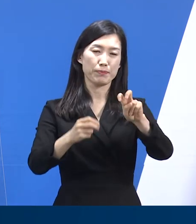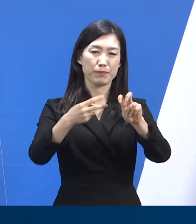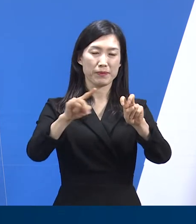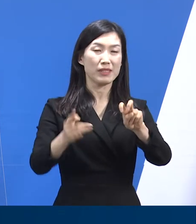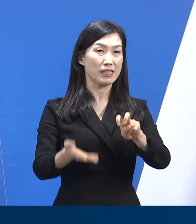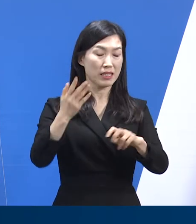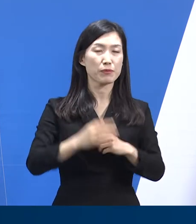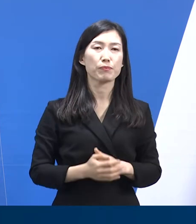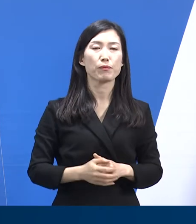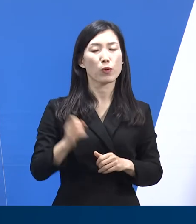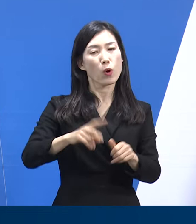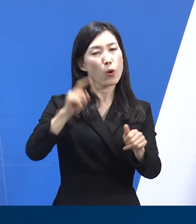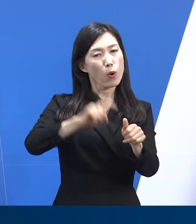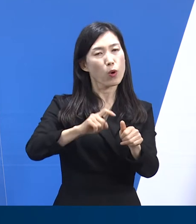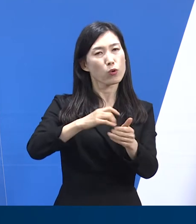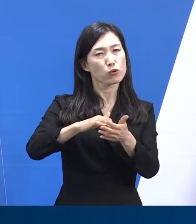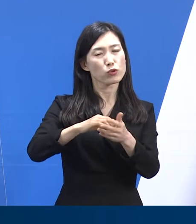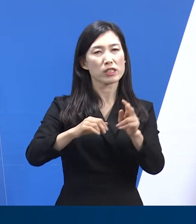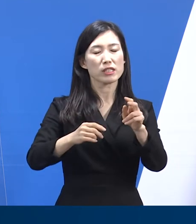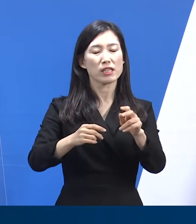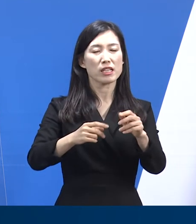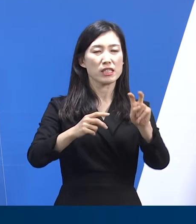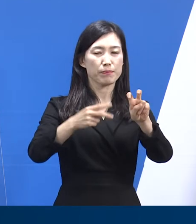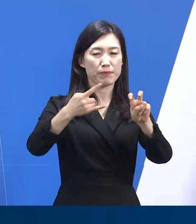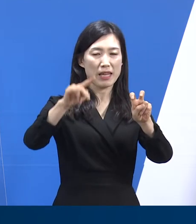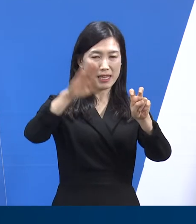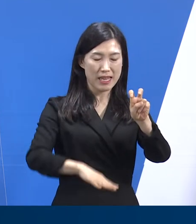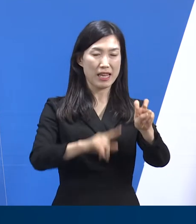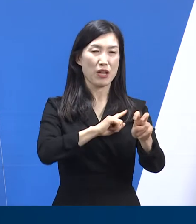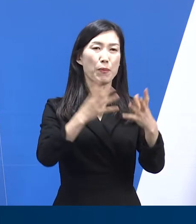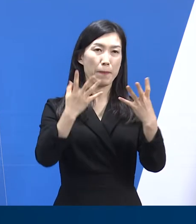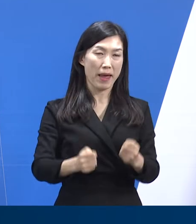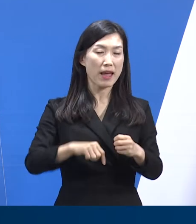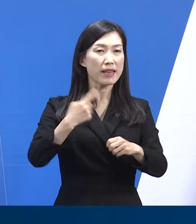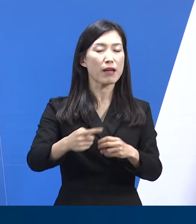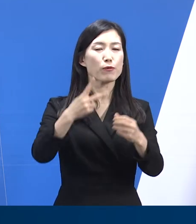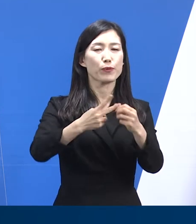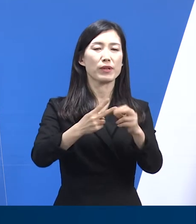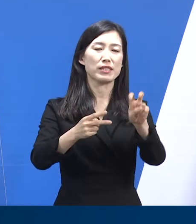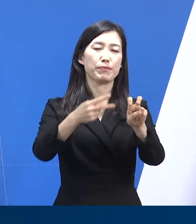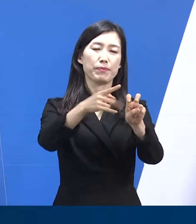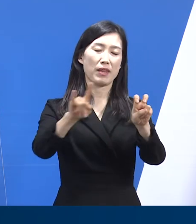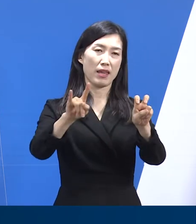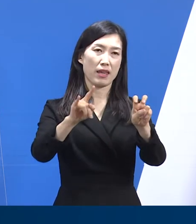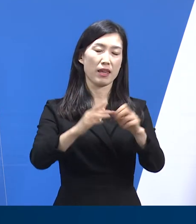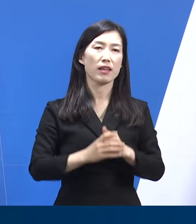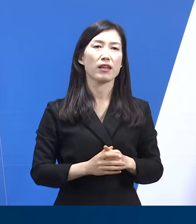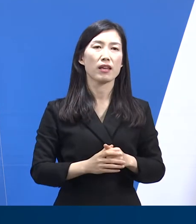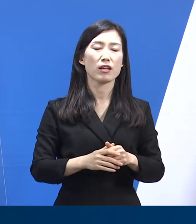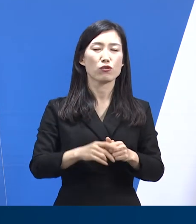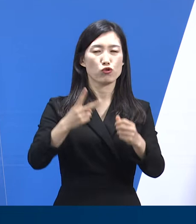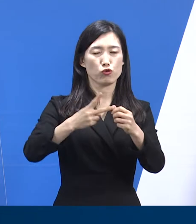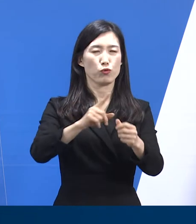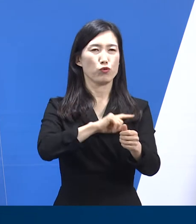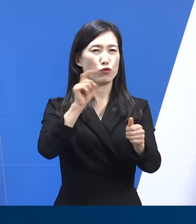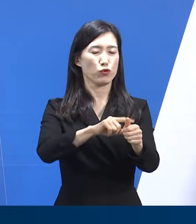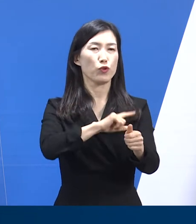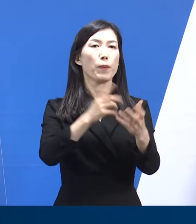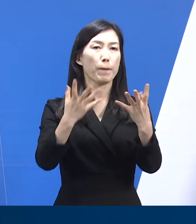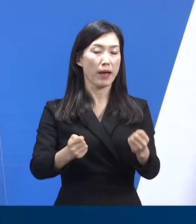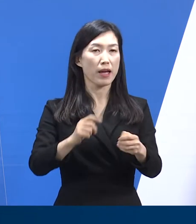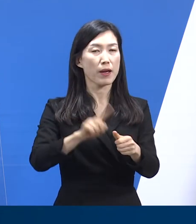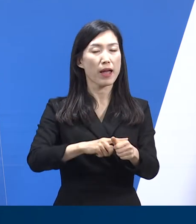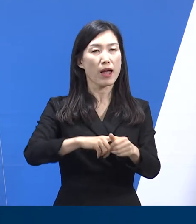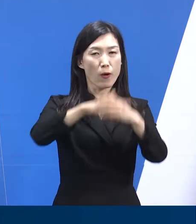다음으로 많은 확진자가 발생하는 연령대는 20대로 총 6만 6,666명의 확진자가 발생하여